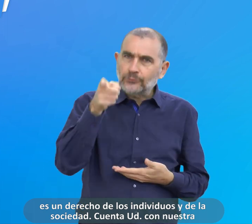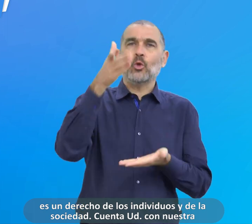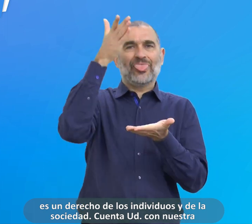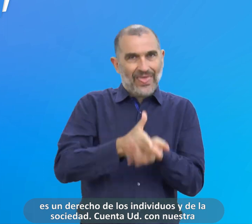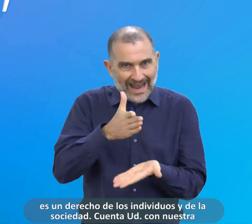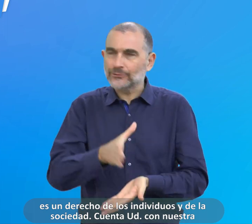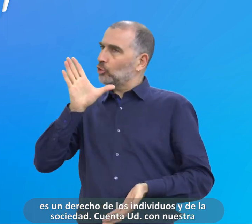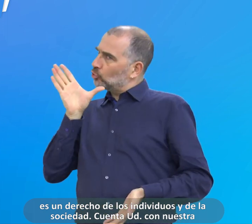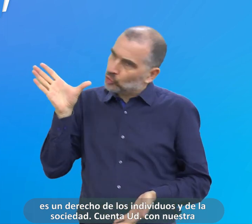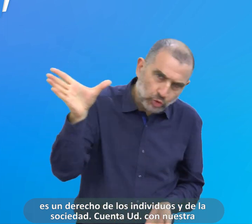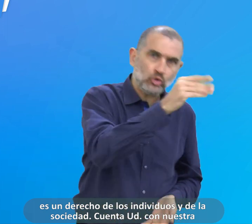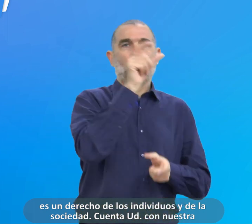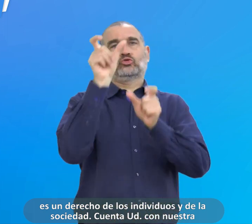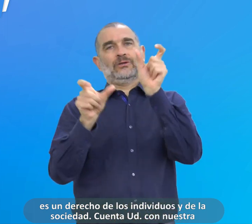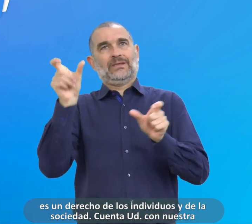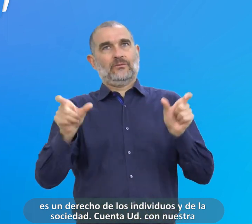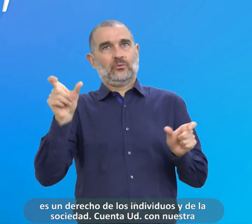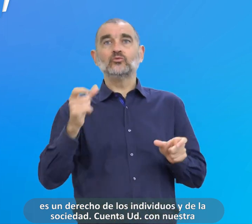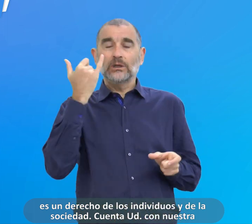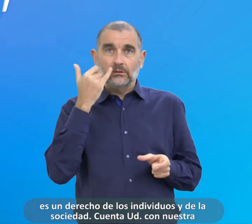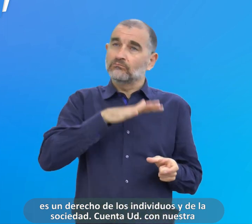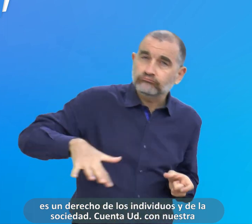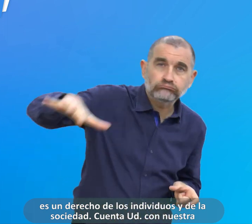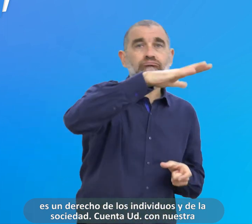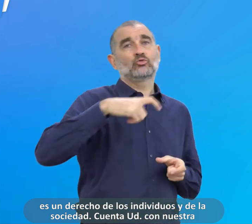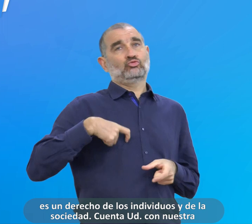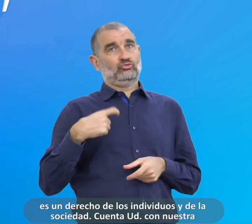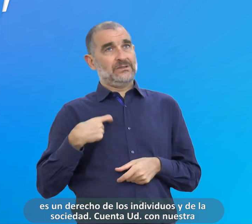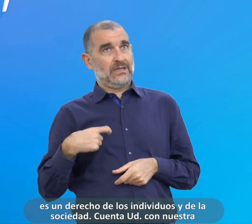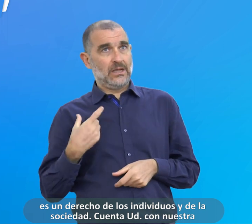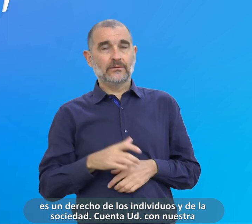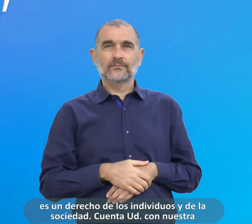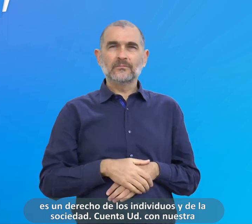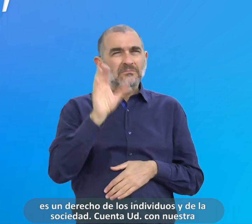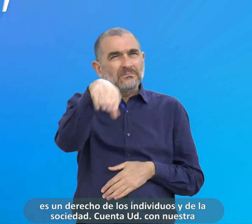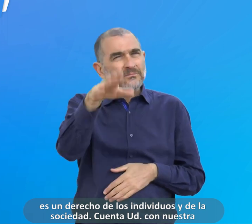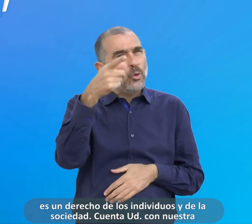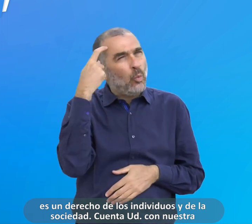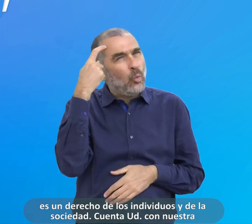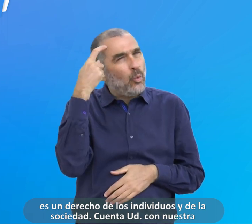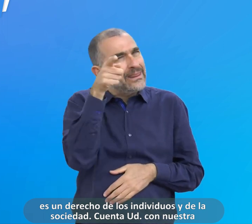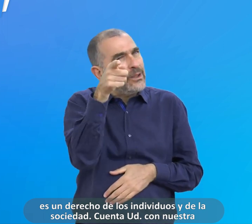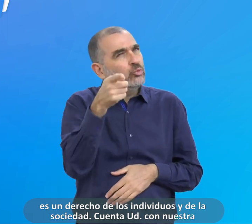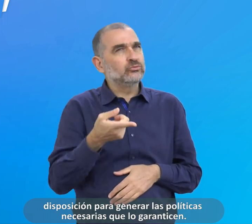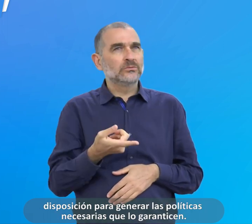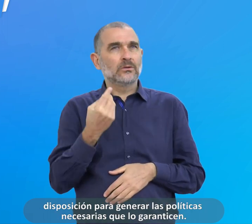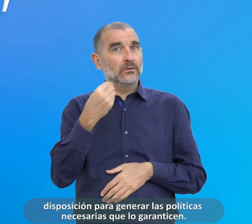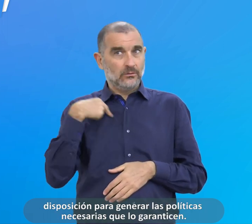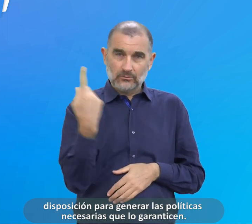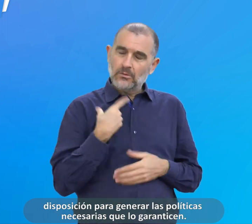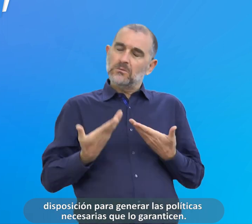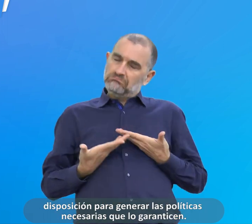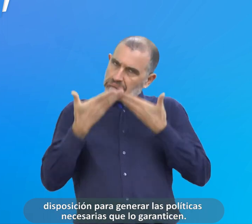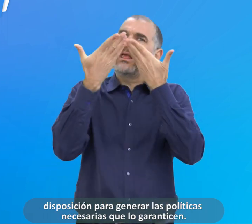derecho de los individuos y de la sociedad cuenta usted con